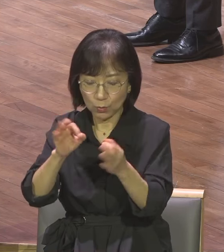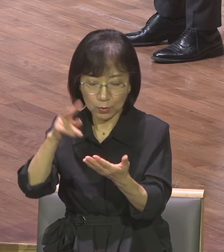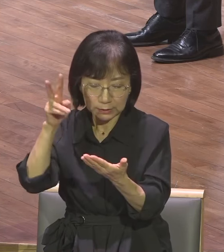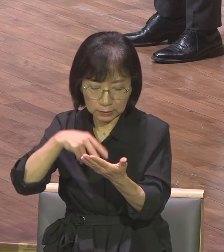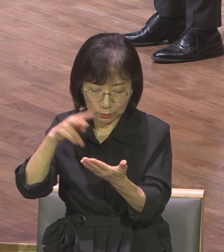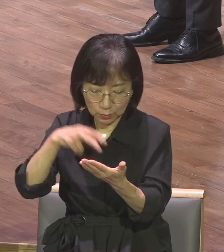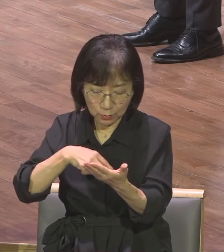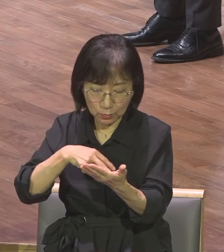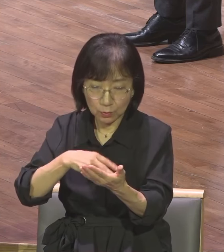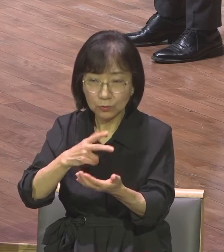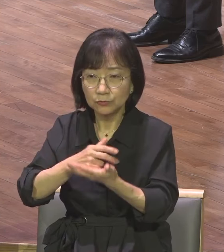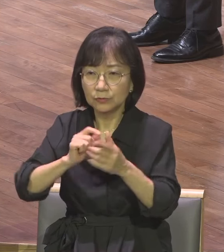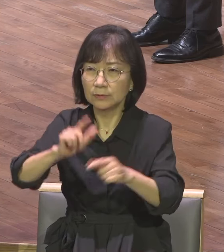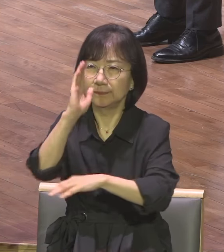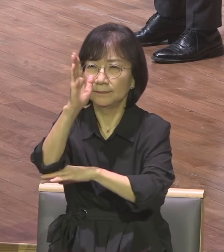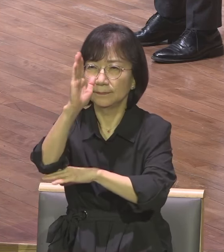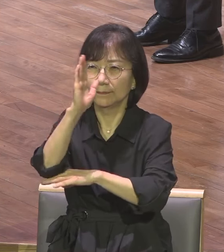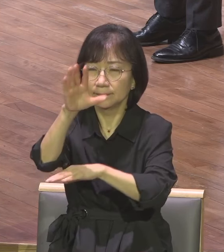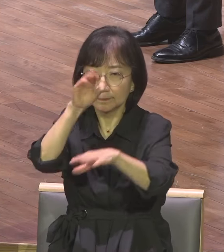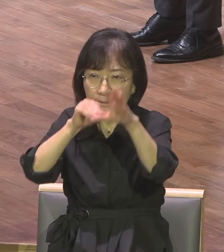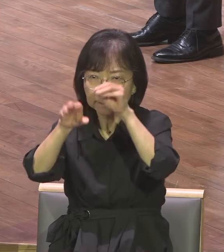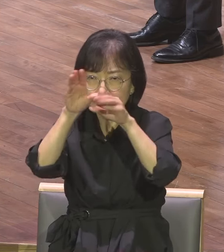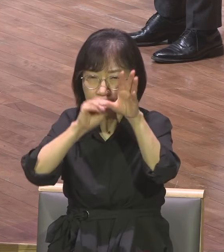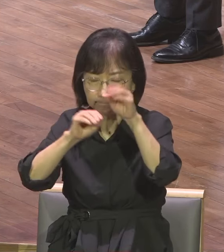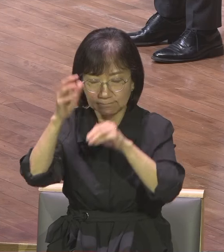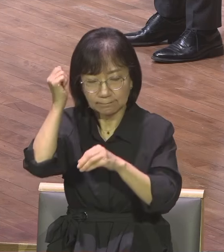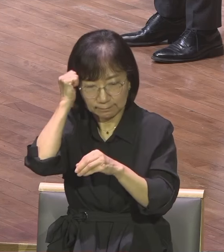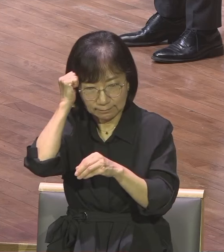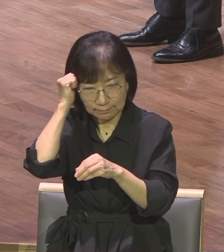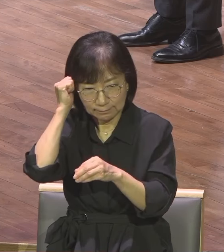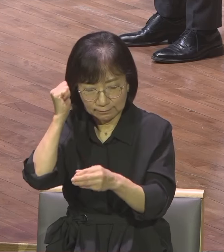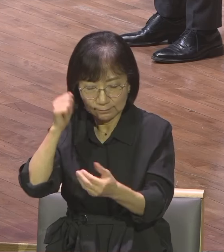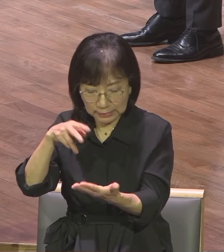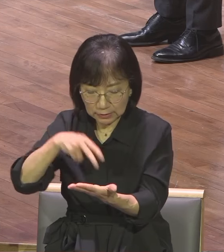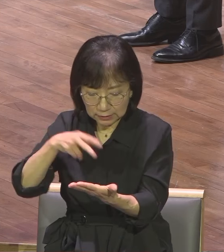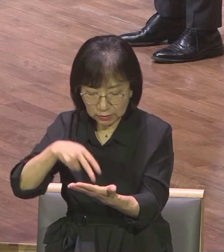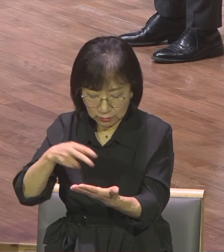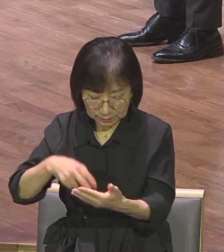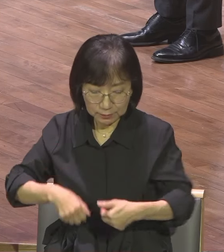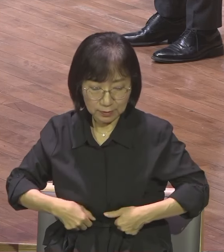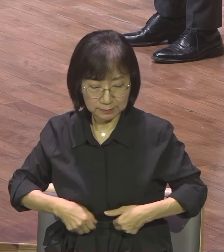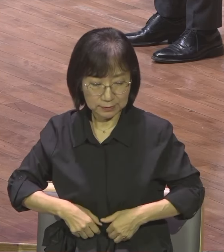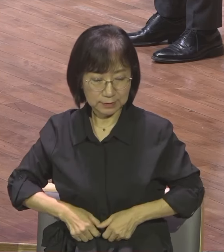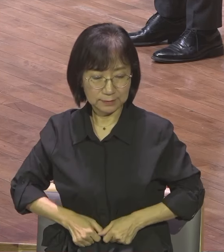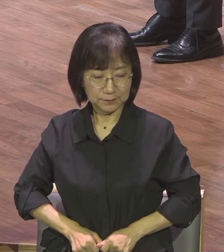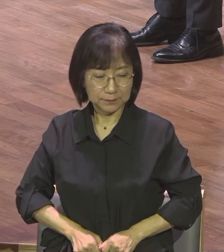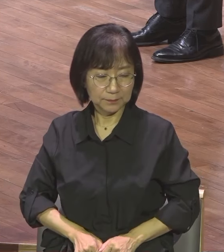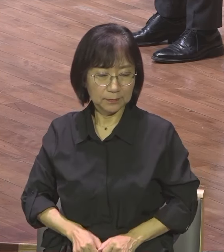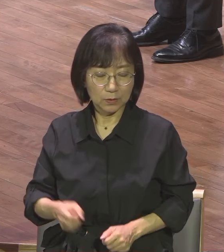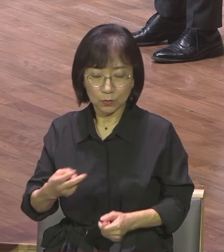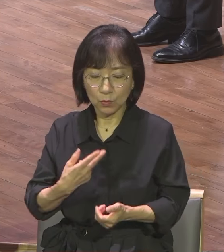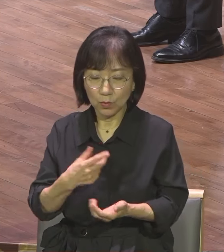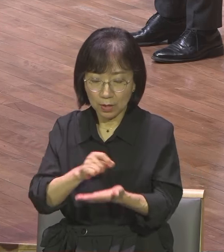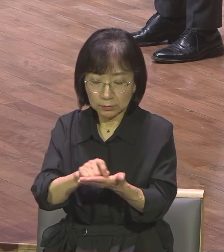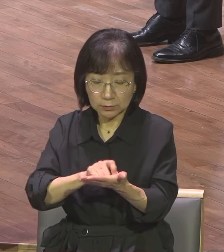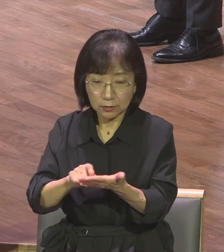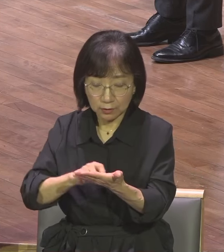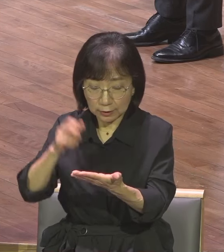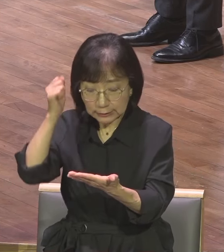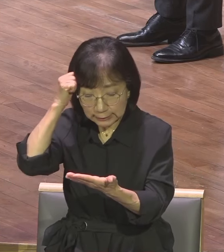중얼거리며 읽으셔야 돼요 그것이 하나님의 소원입니다 그리고 적은 말씀을 붙잡고 기도하셔야 돼요